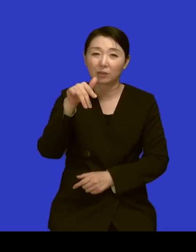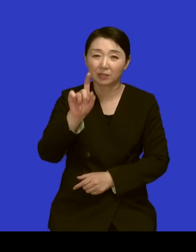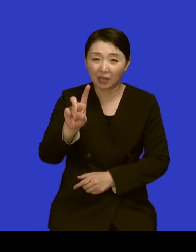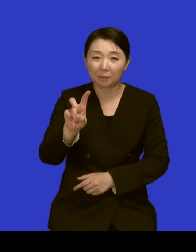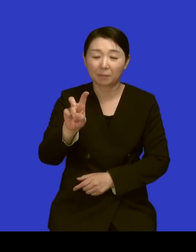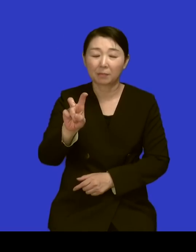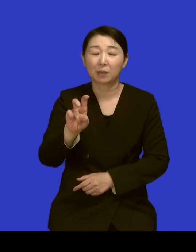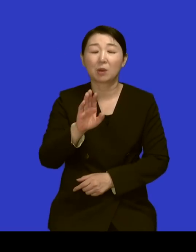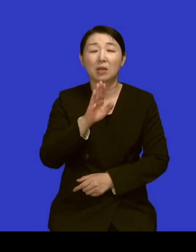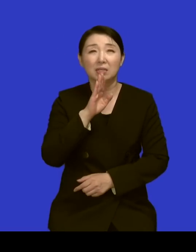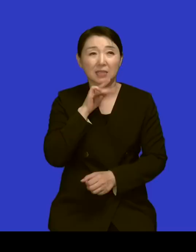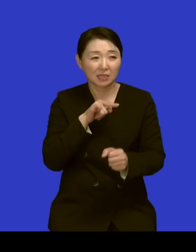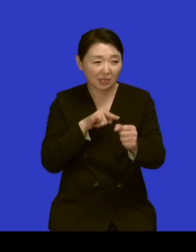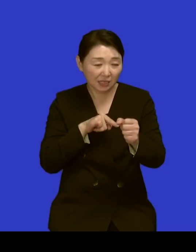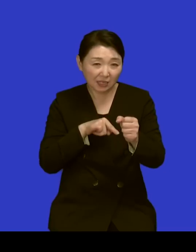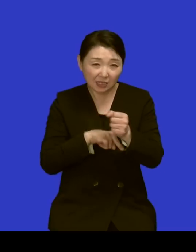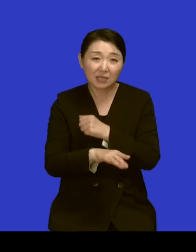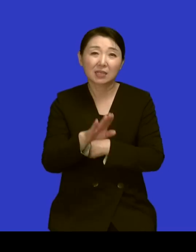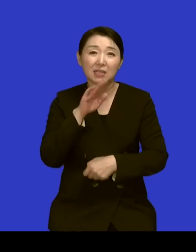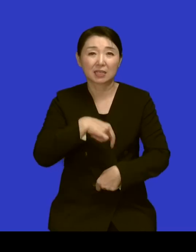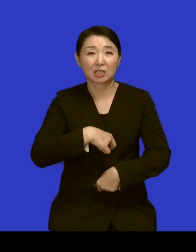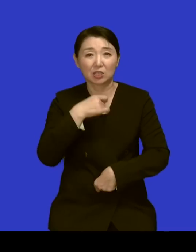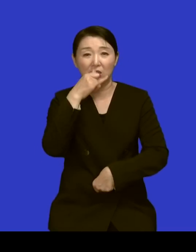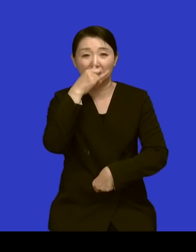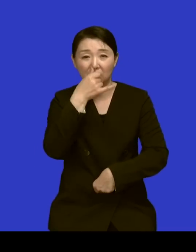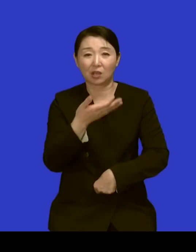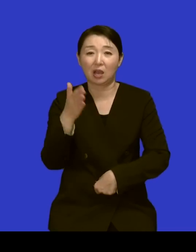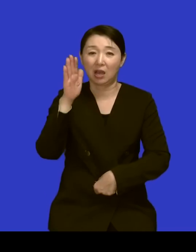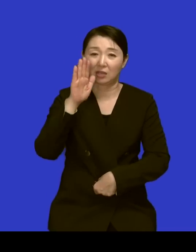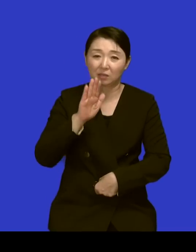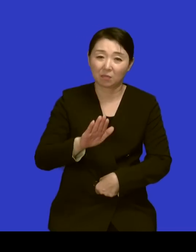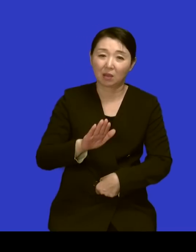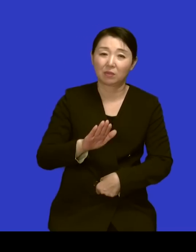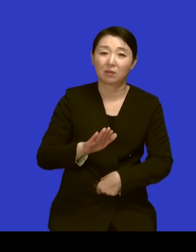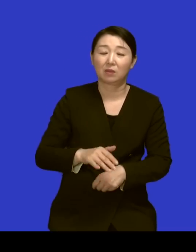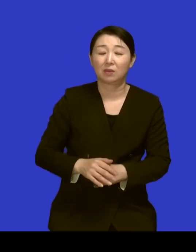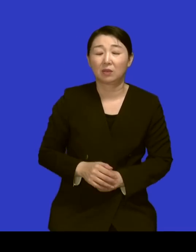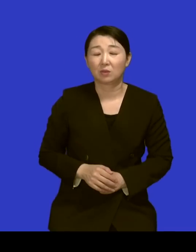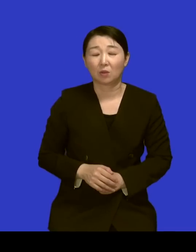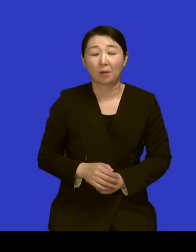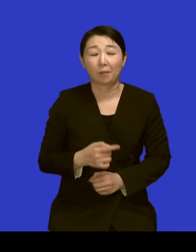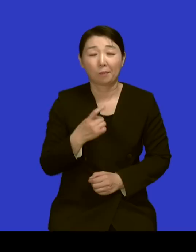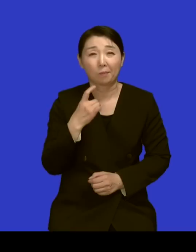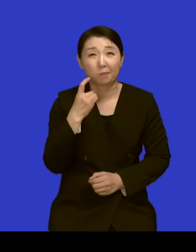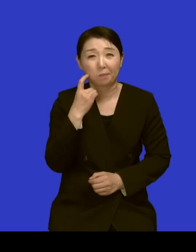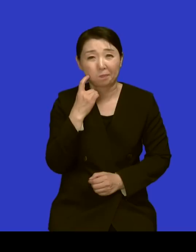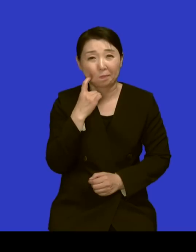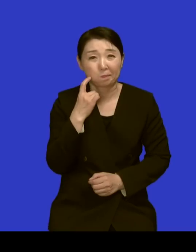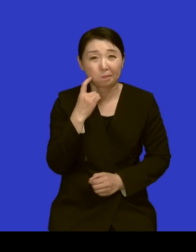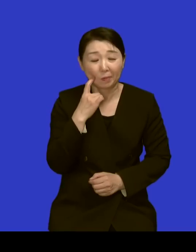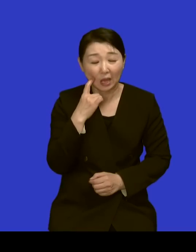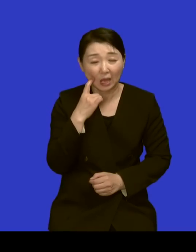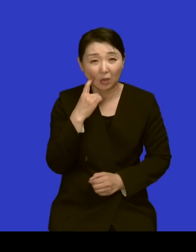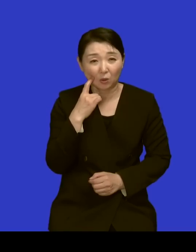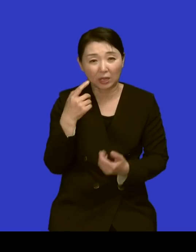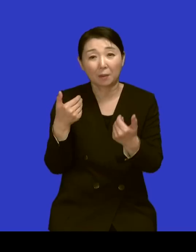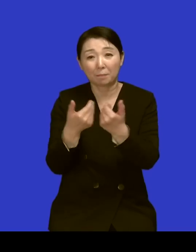그런 것도 있겠지만 위선하고 가장 상관되지 않을까 싶어요 네 그래서 그런